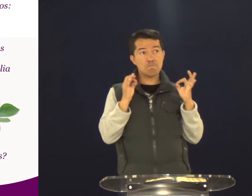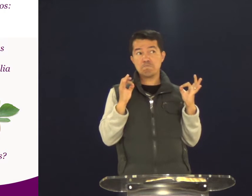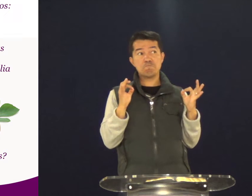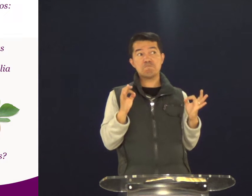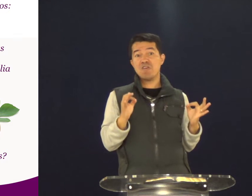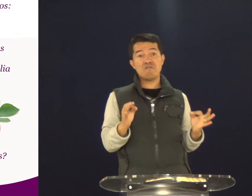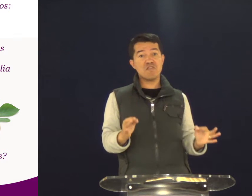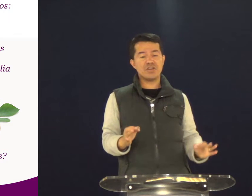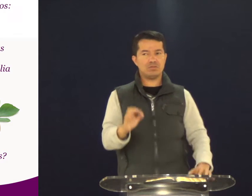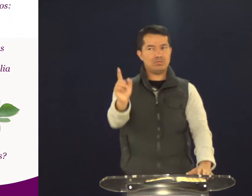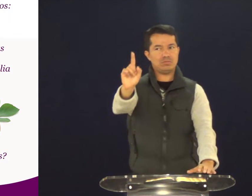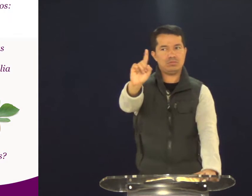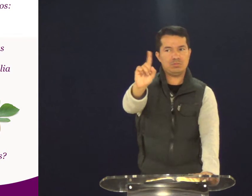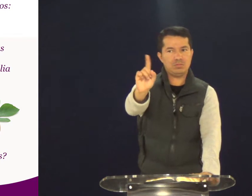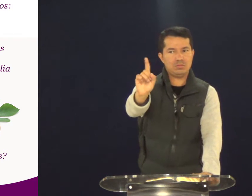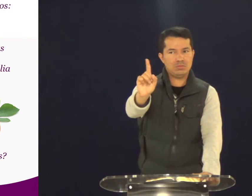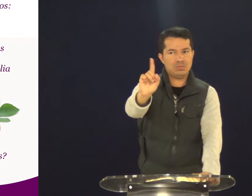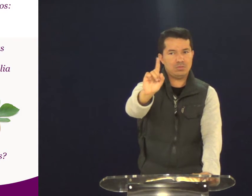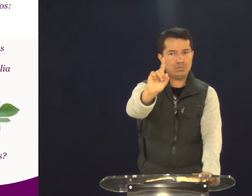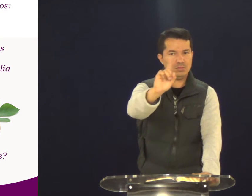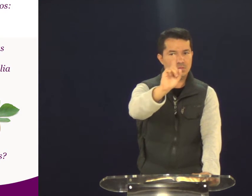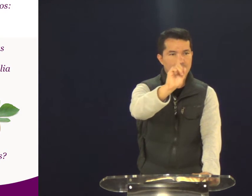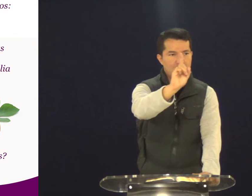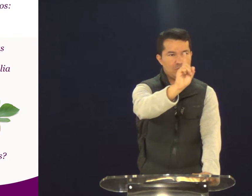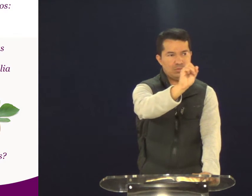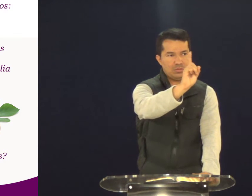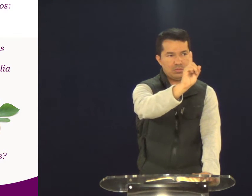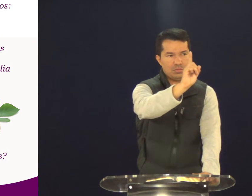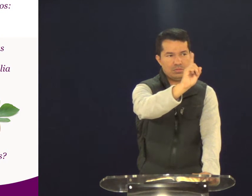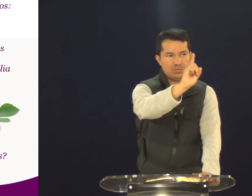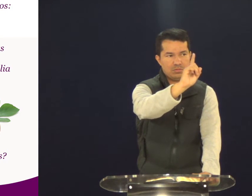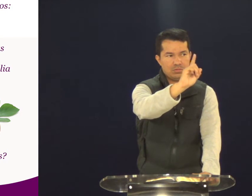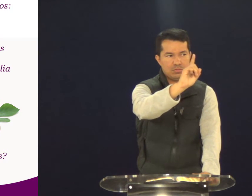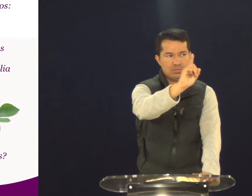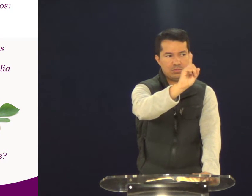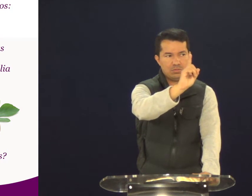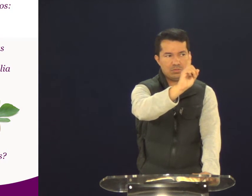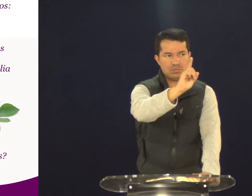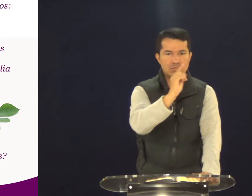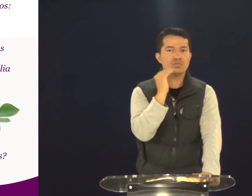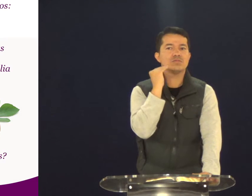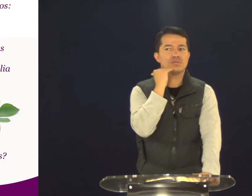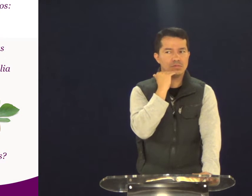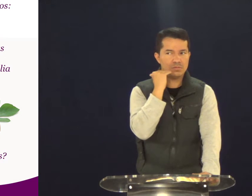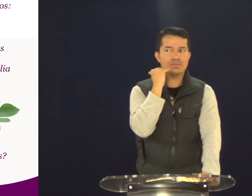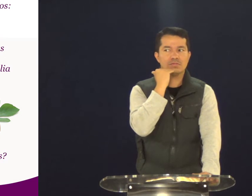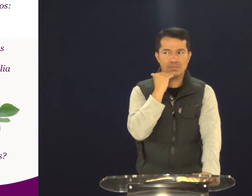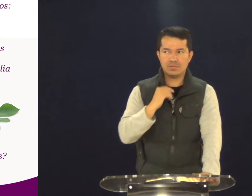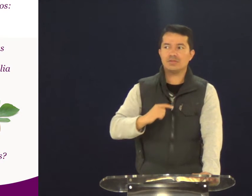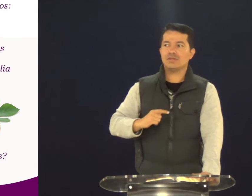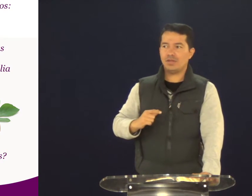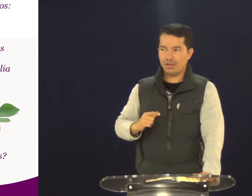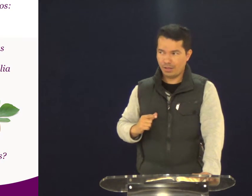que legal, Adonir. É perfeito. Não é fato. Não é verdade. Tenho defeitos.